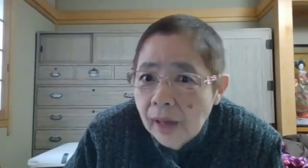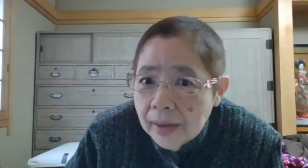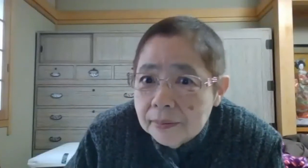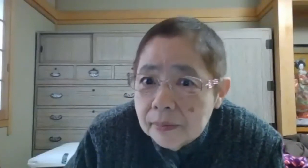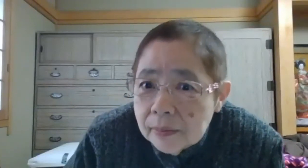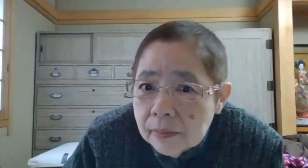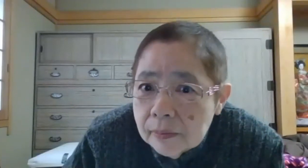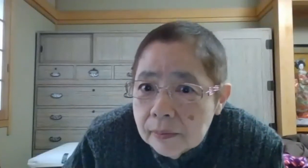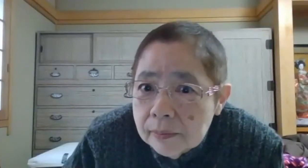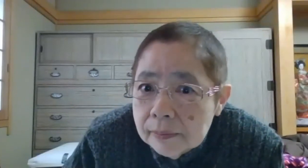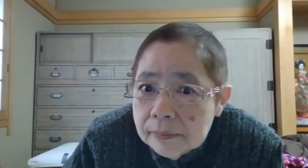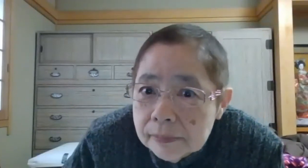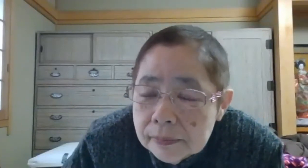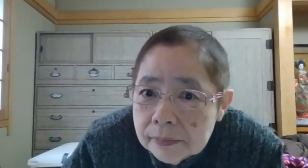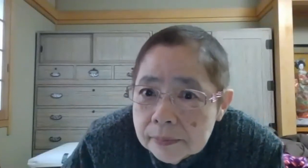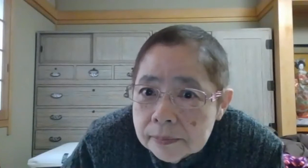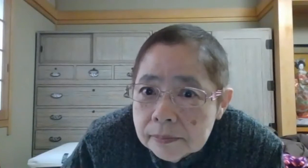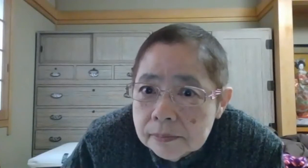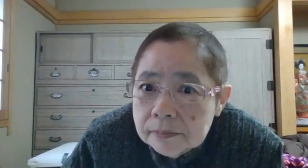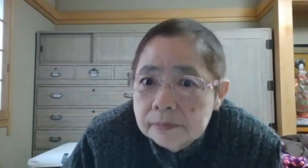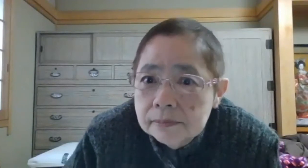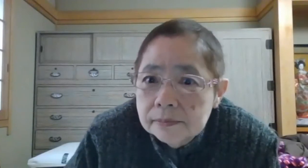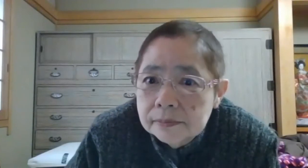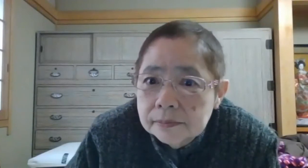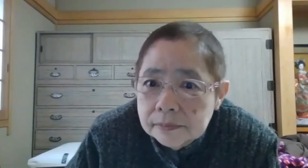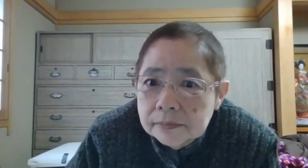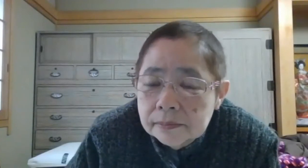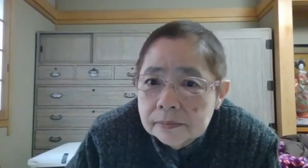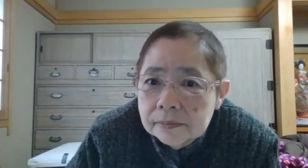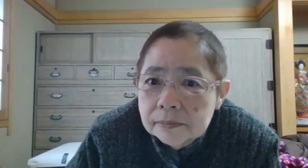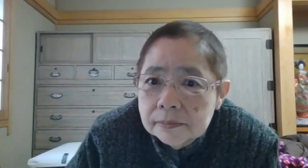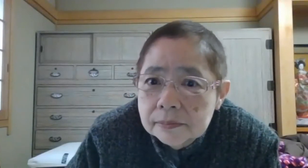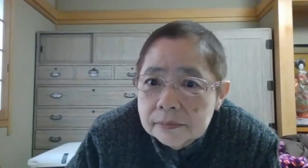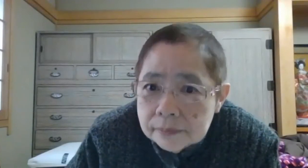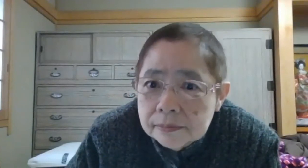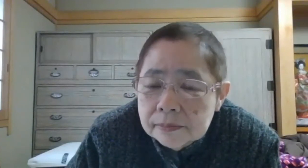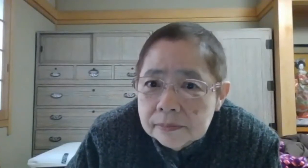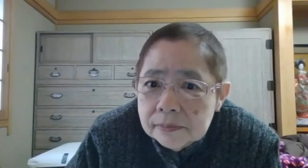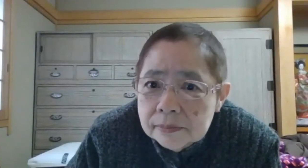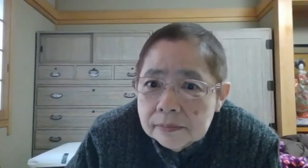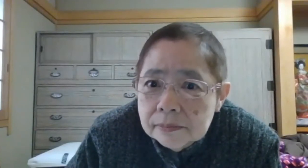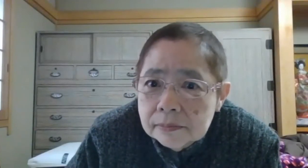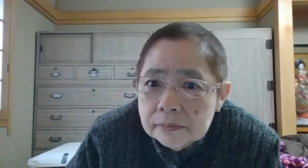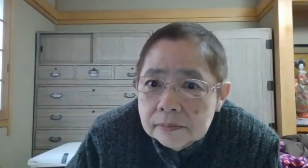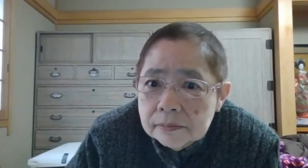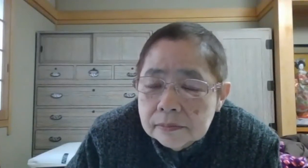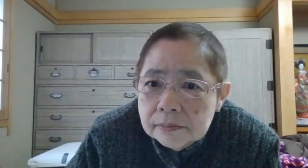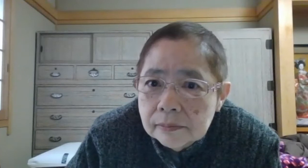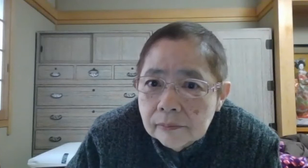その後に出会って一番一緒に残っている人いますよね